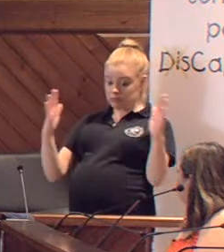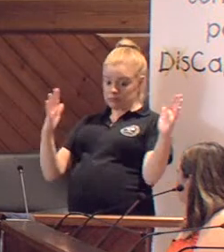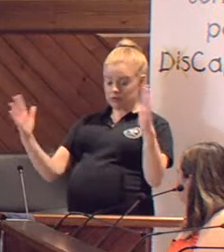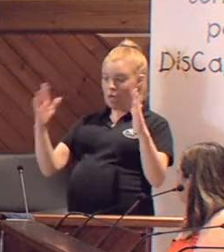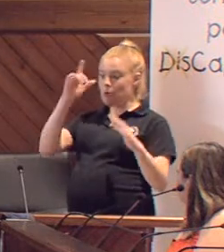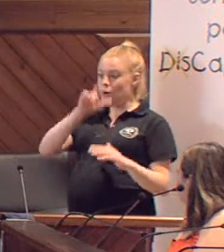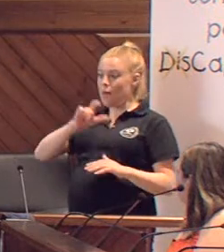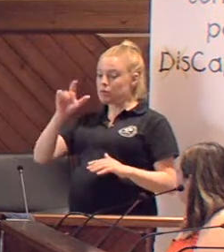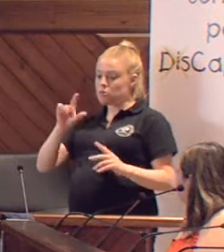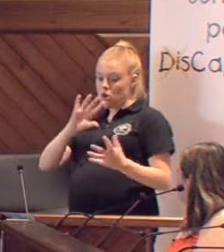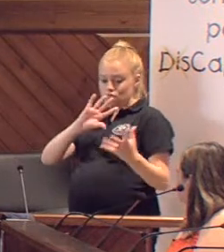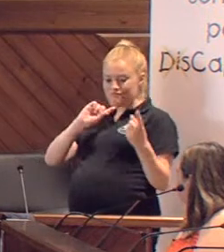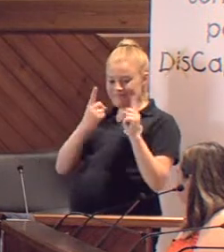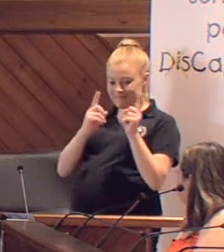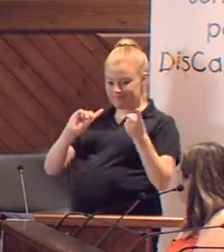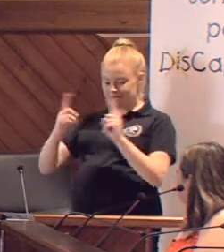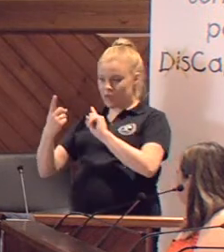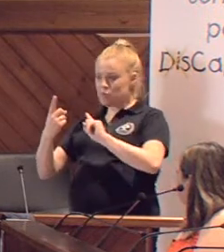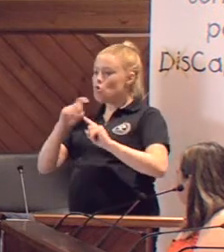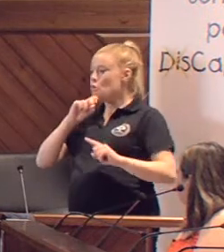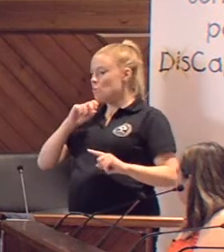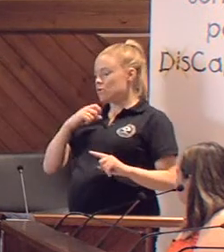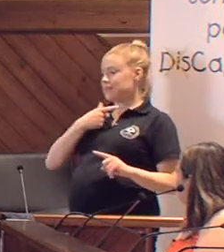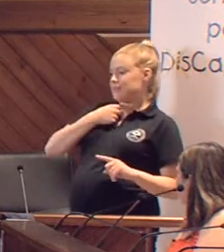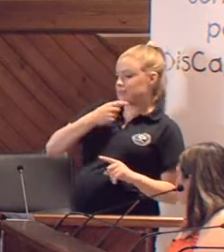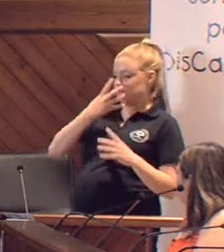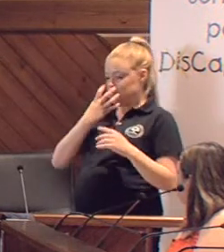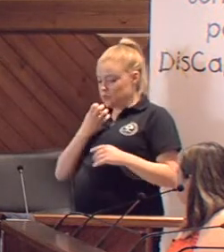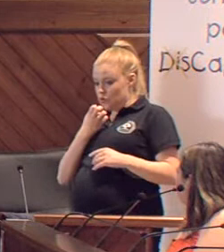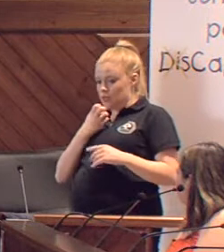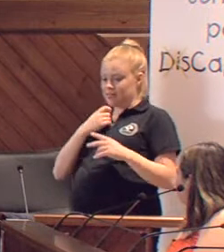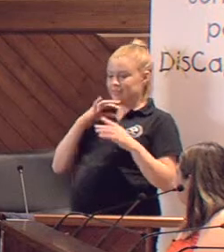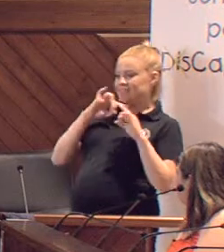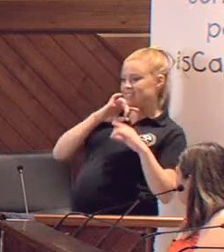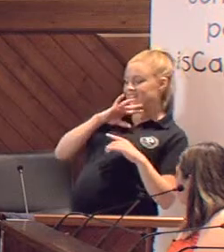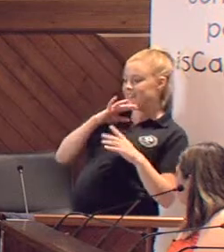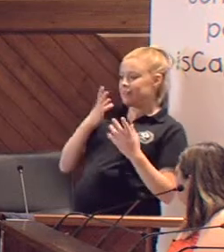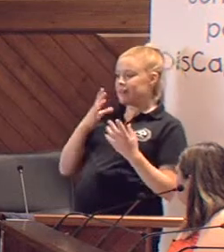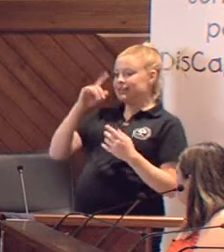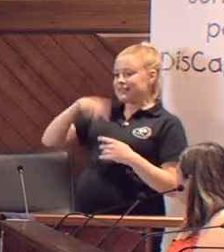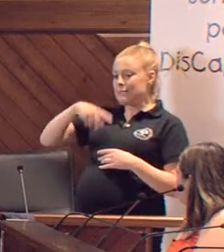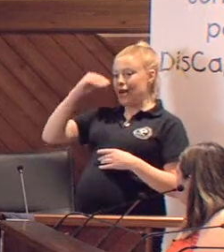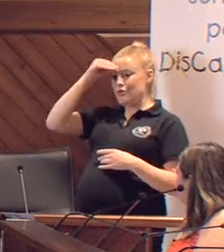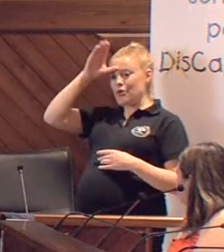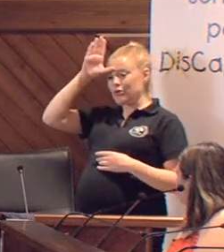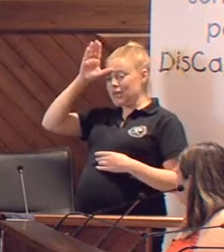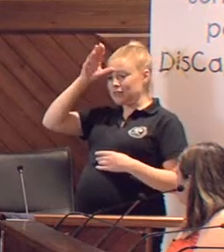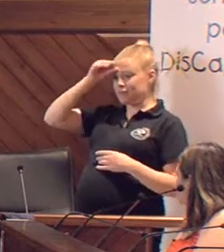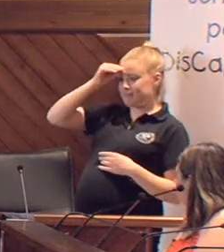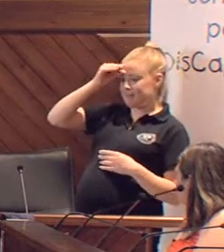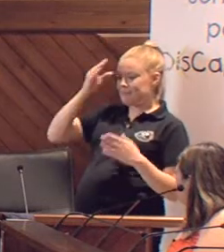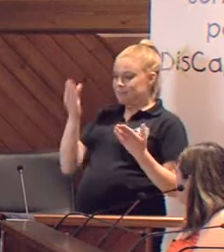persona una serie de cambios de humor, de comportamiento, de deterioro cognitivo, que prácticamente son